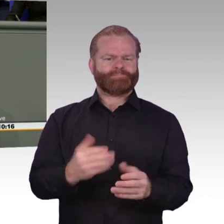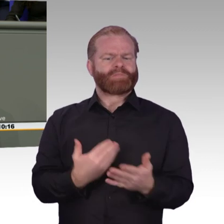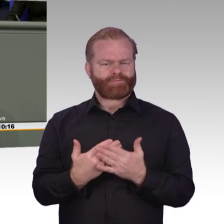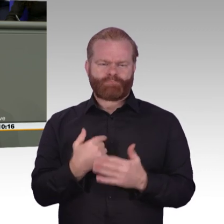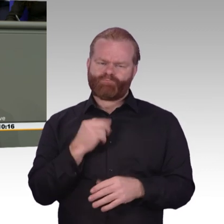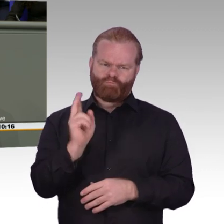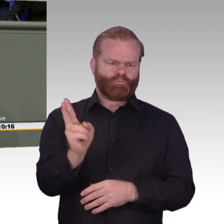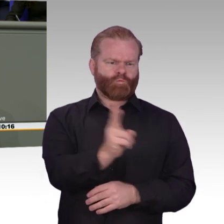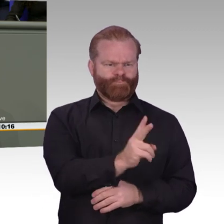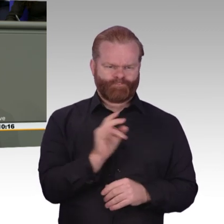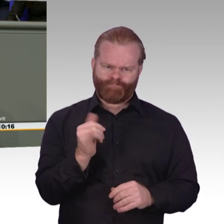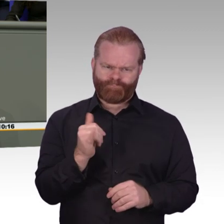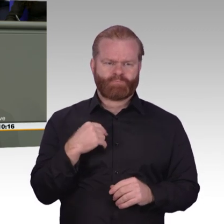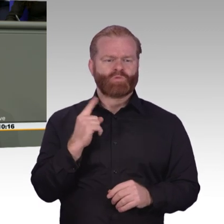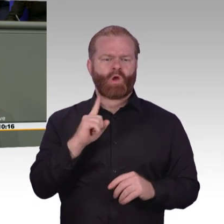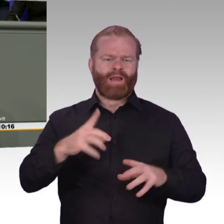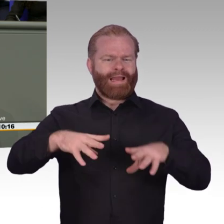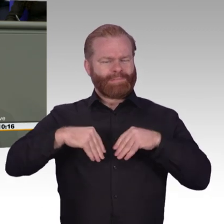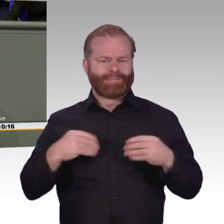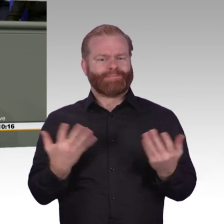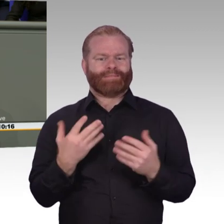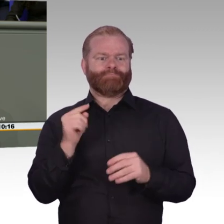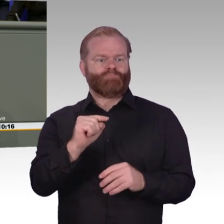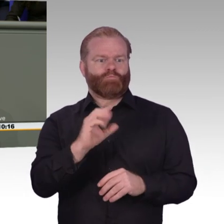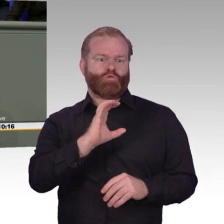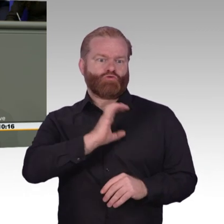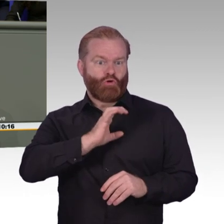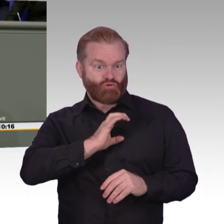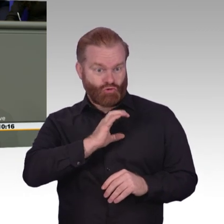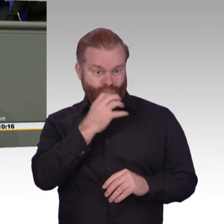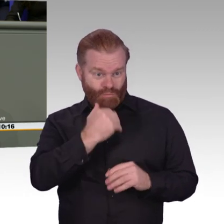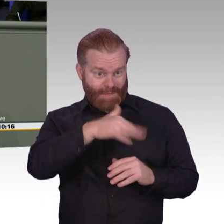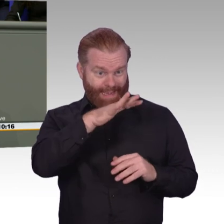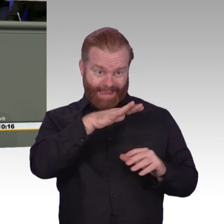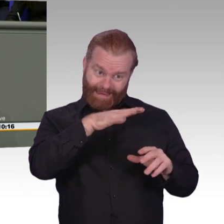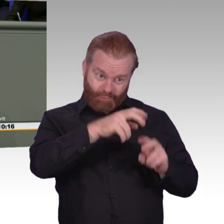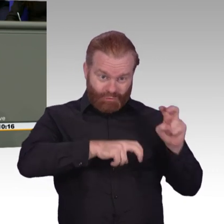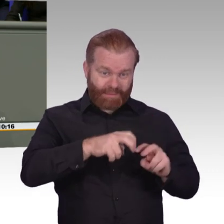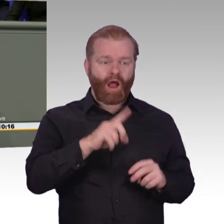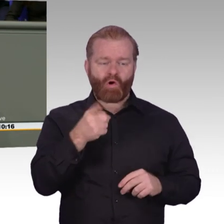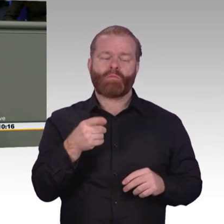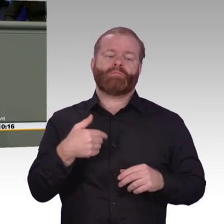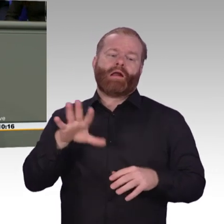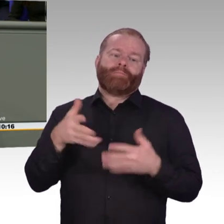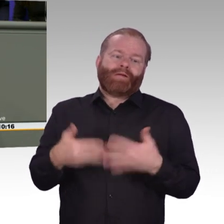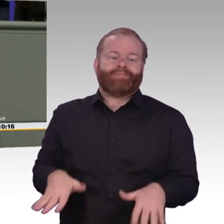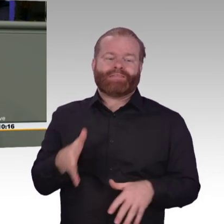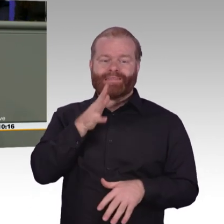Bürokratie, die Veränderungsbereitschaft der Gesellschaft, unermüdliche Forschungsaktivitäten, unternehmerisches